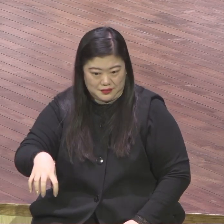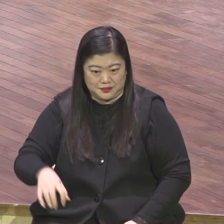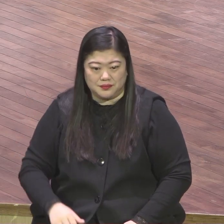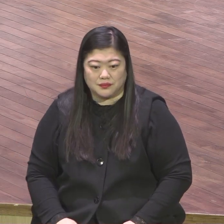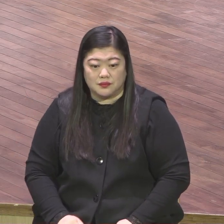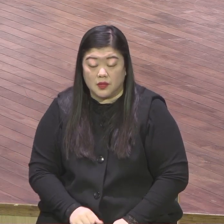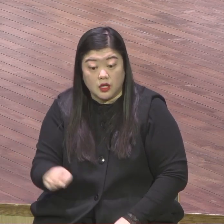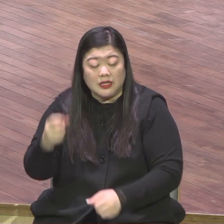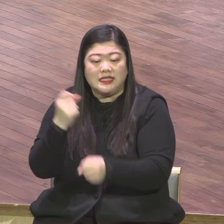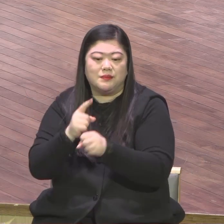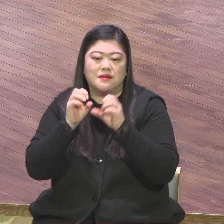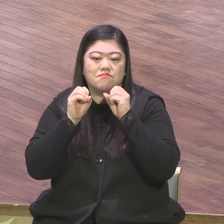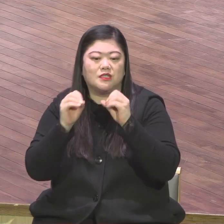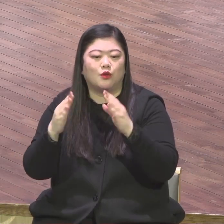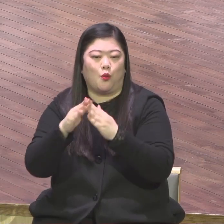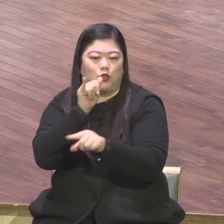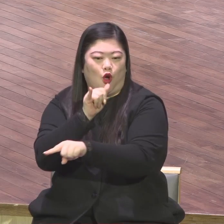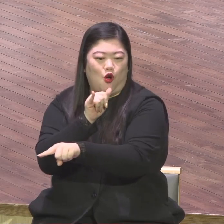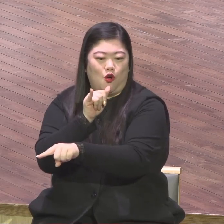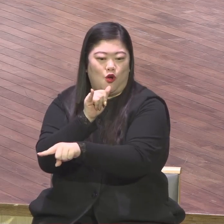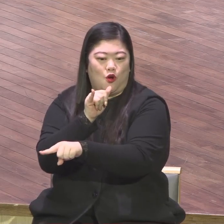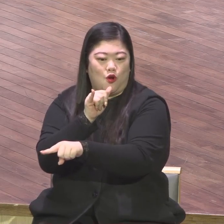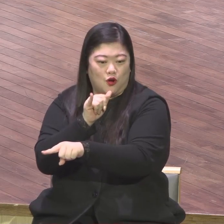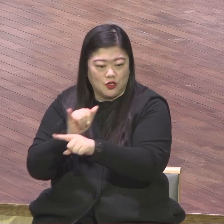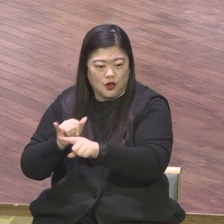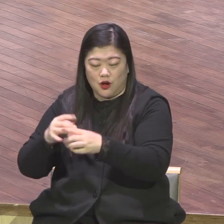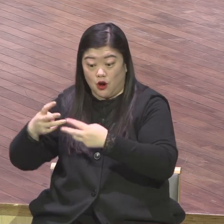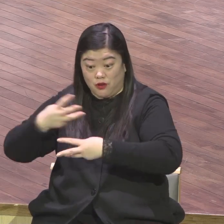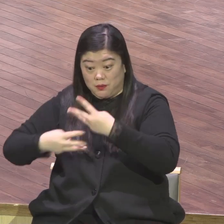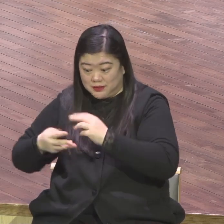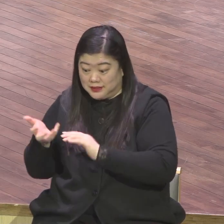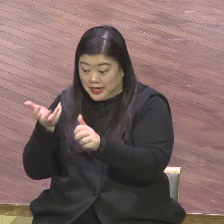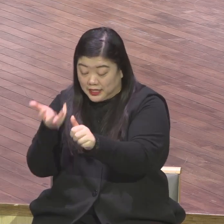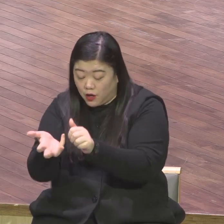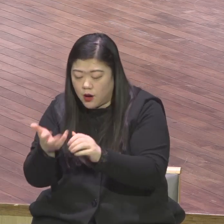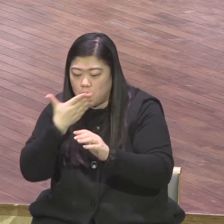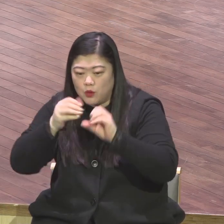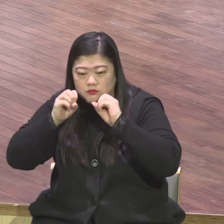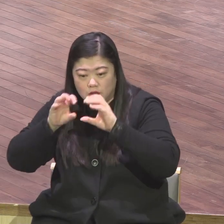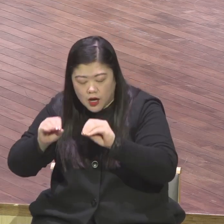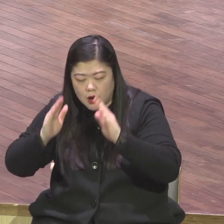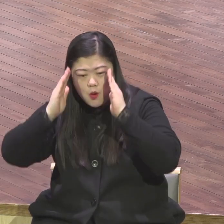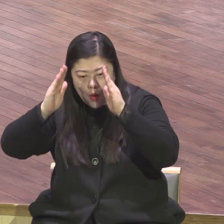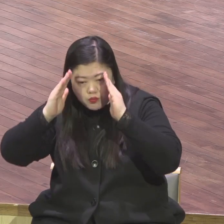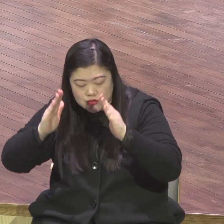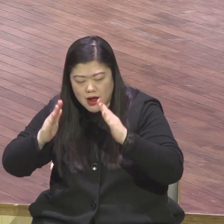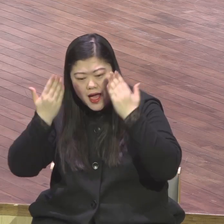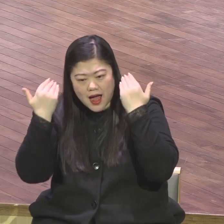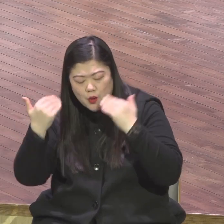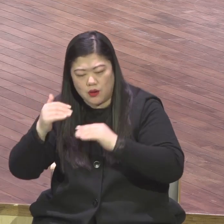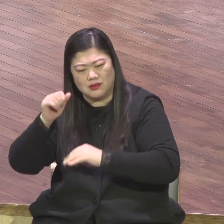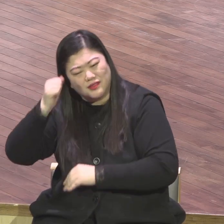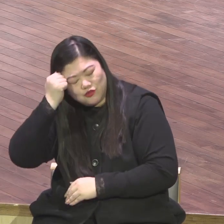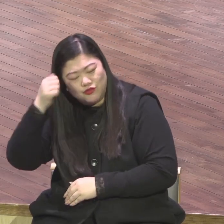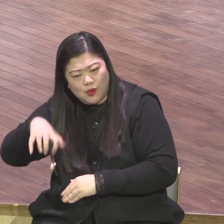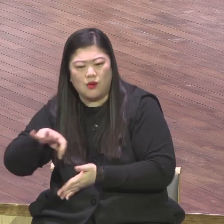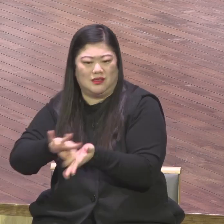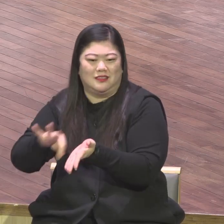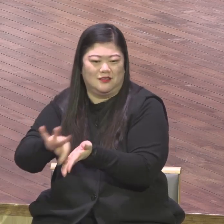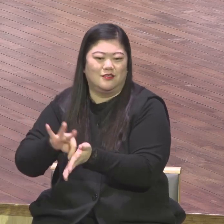세워져서 예원 미션이 진행되고 있습니다 우리 랩너트들이 그곳에 공부도 하고 있습니다 이번 캠프를 통해서 지구의 당이 세워지는 시간표가